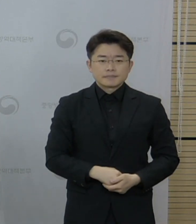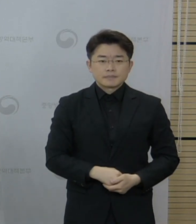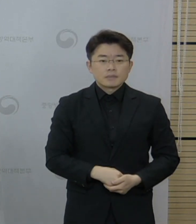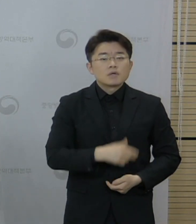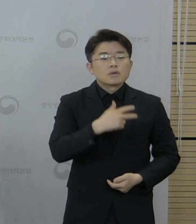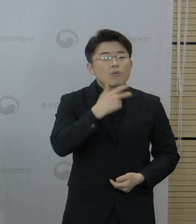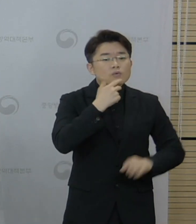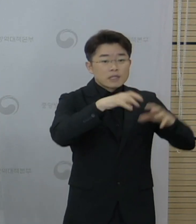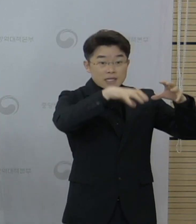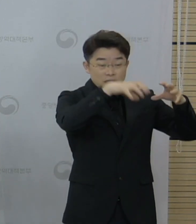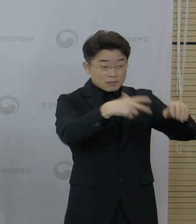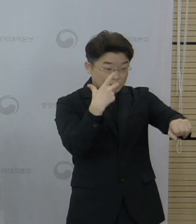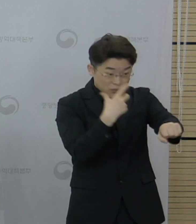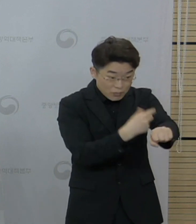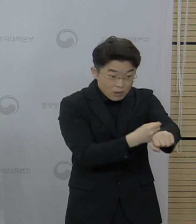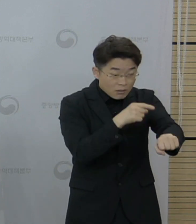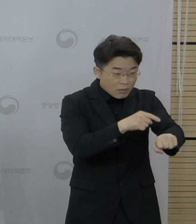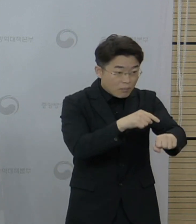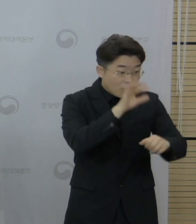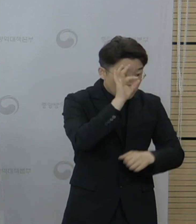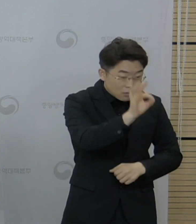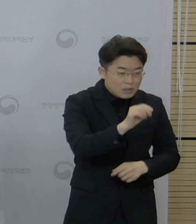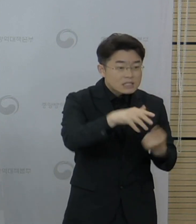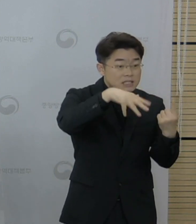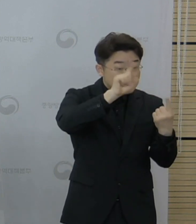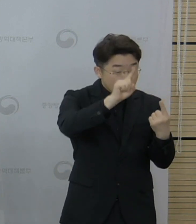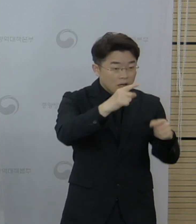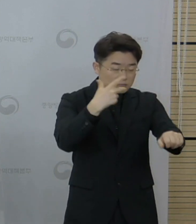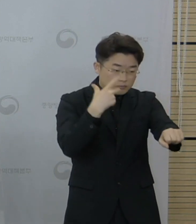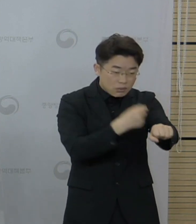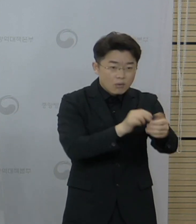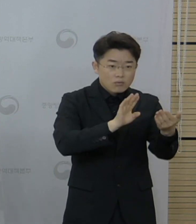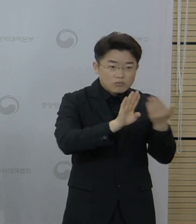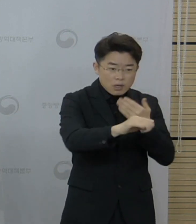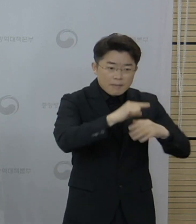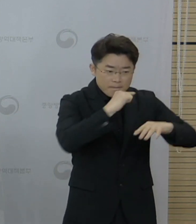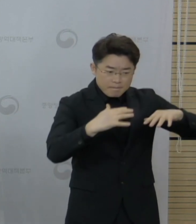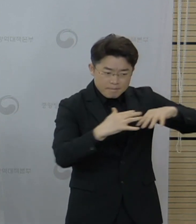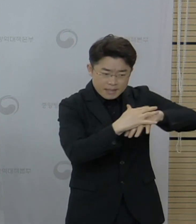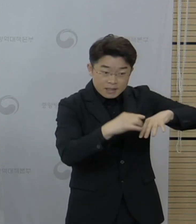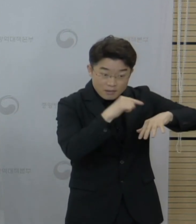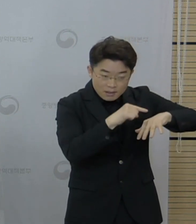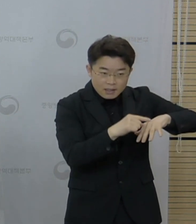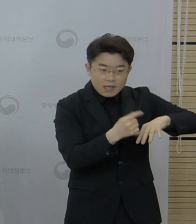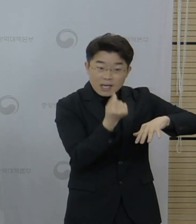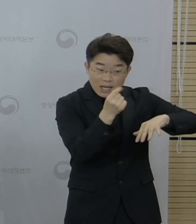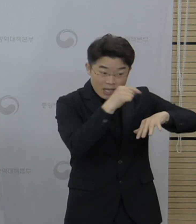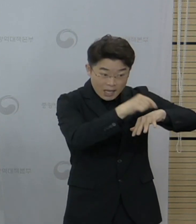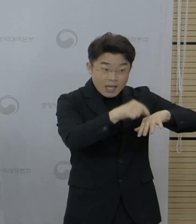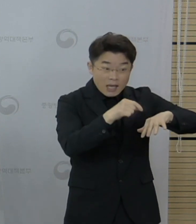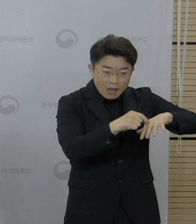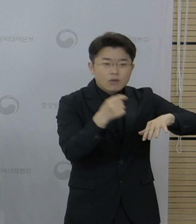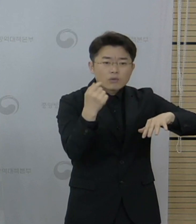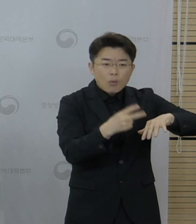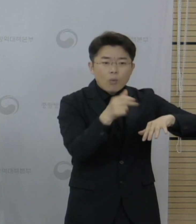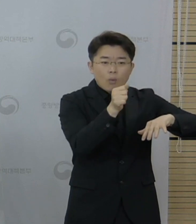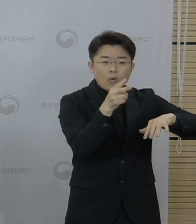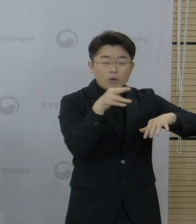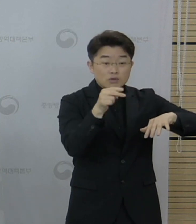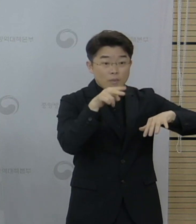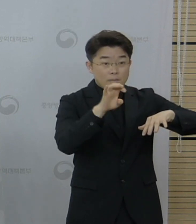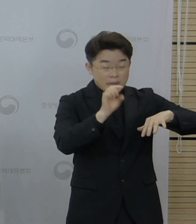우리나라에서는 1차 접종 때 혈소판 감소증을 동반한 혈전증 부작용이 없었던